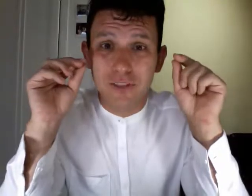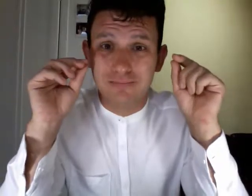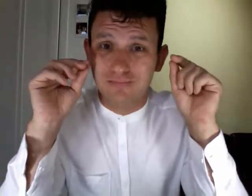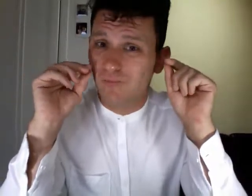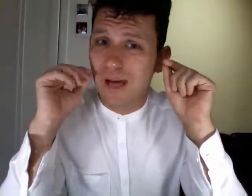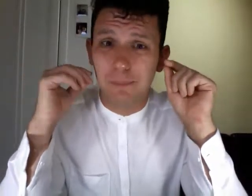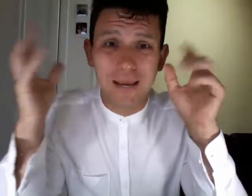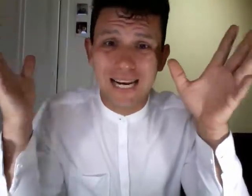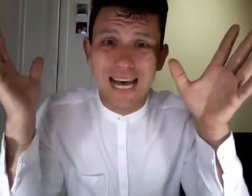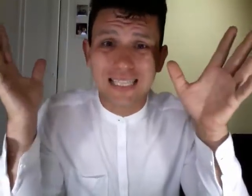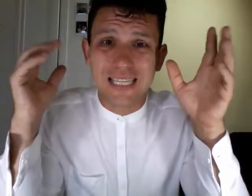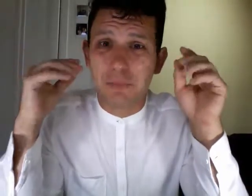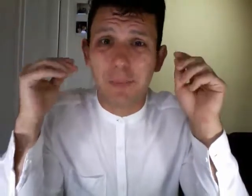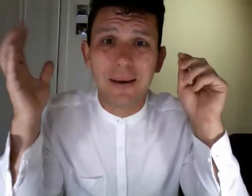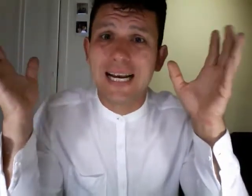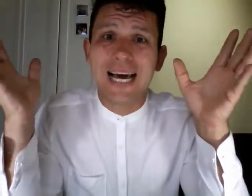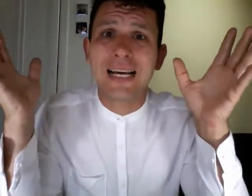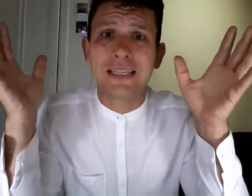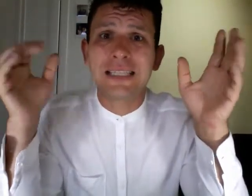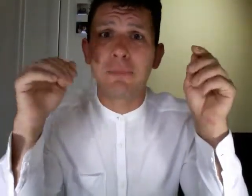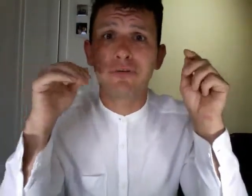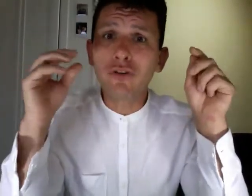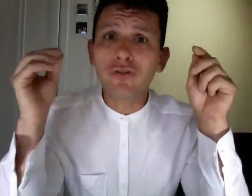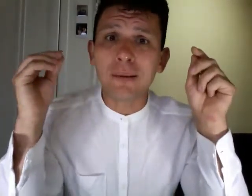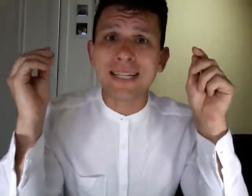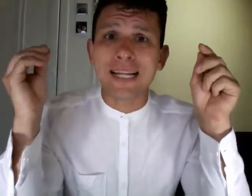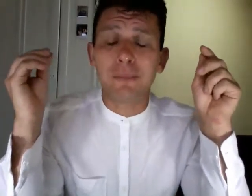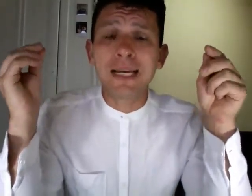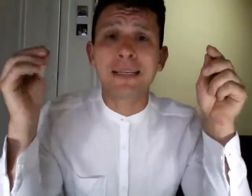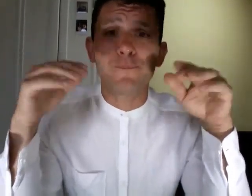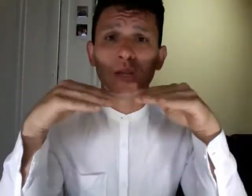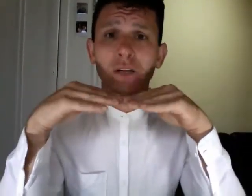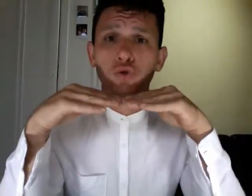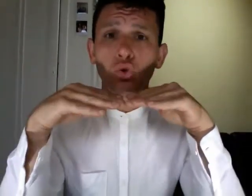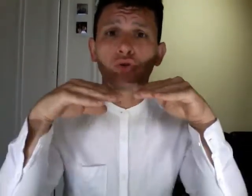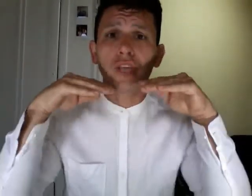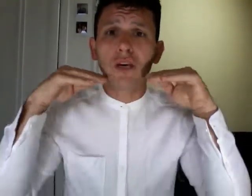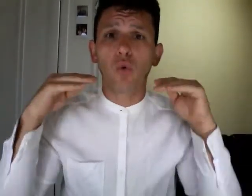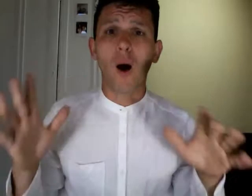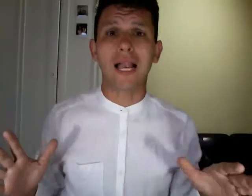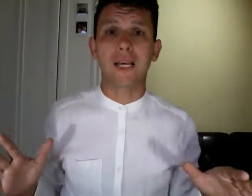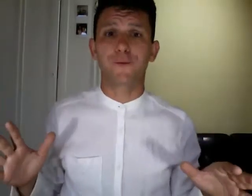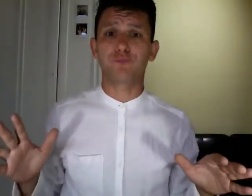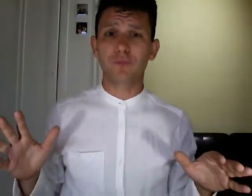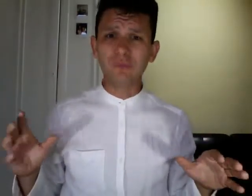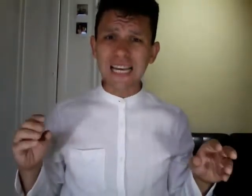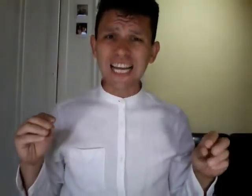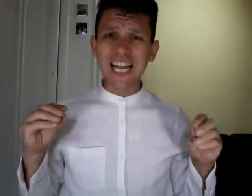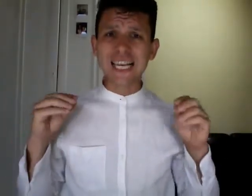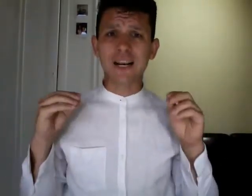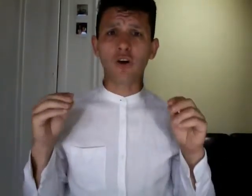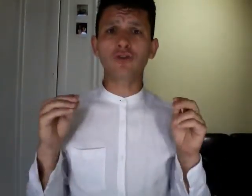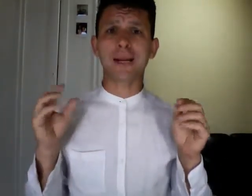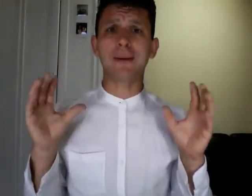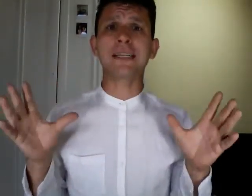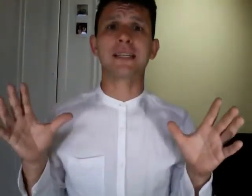appena nati che siamo appena nati siamo fondamentalmente tutti uguali la nostra mente